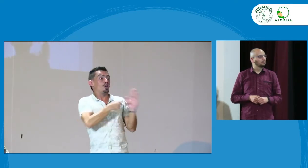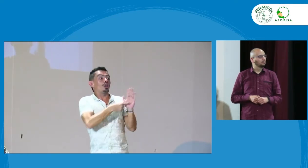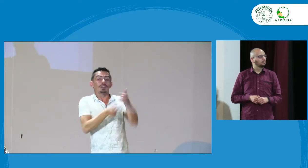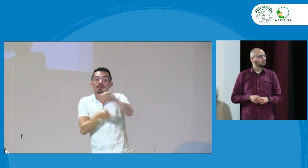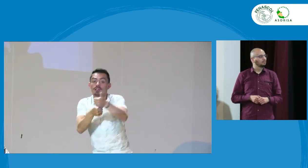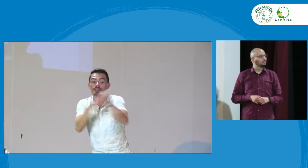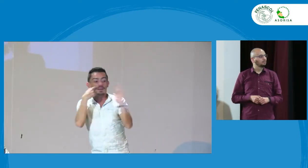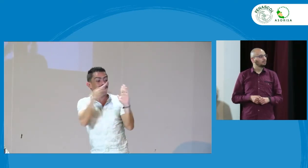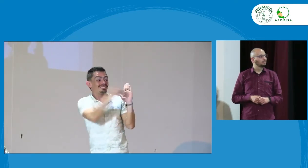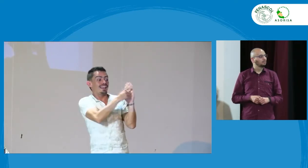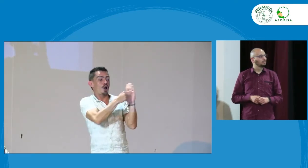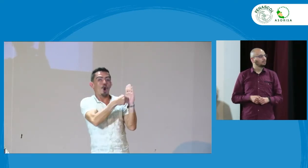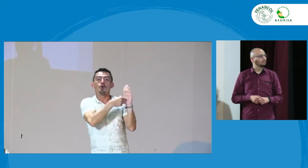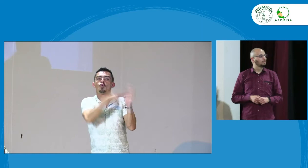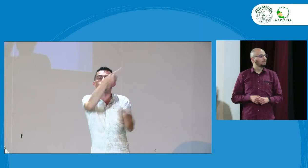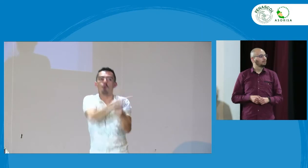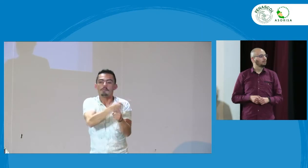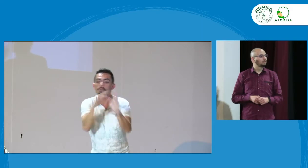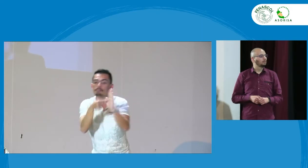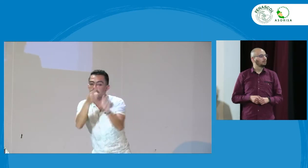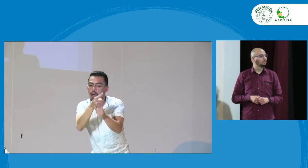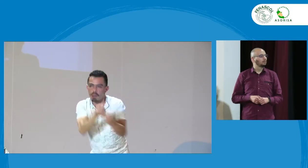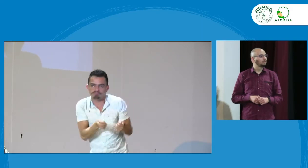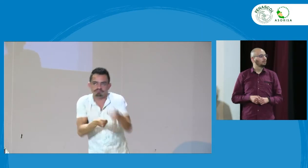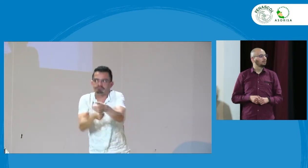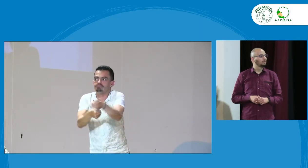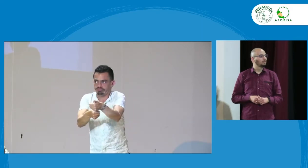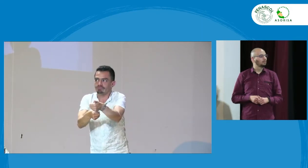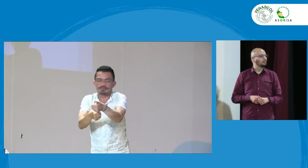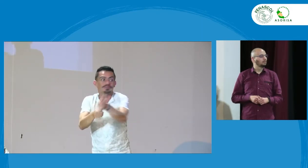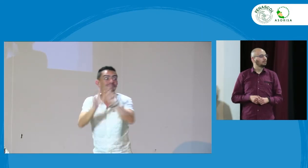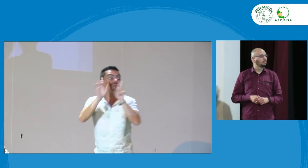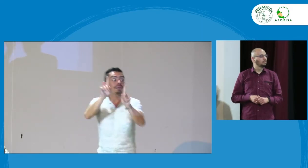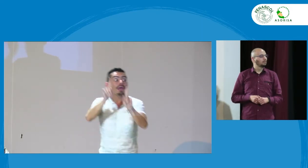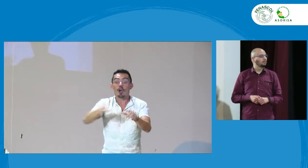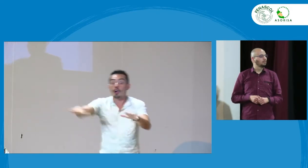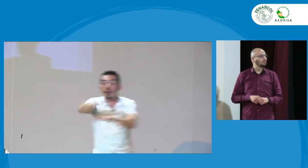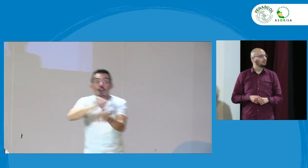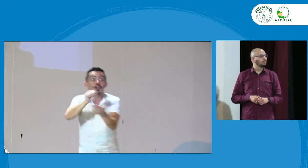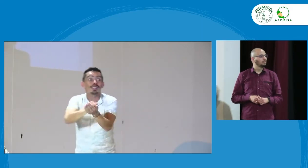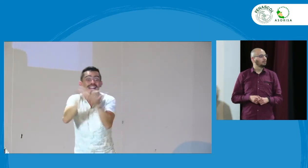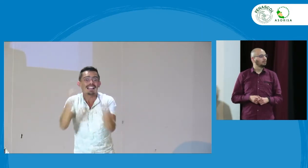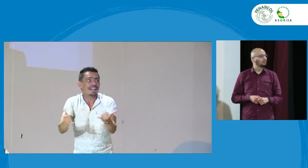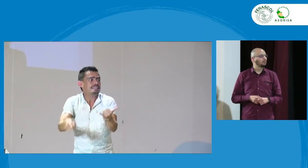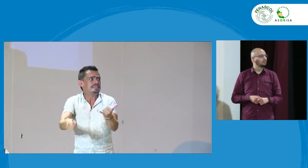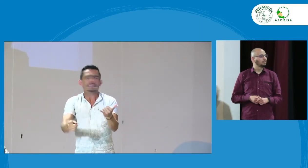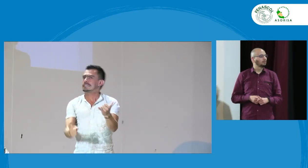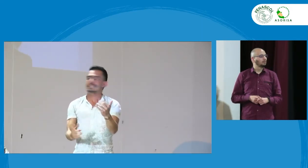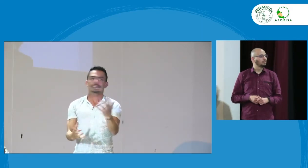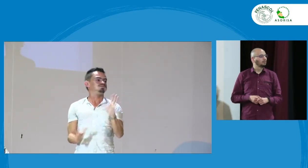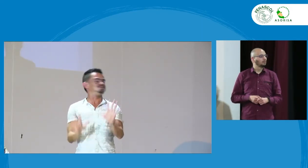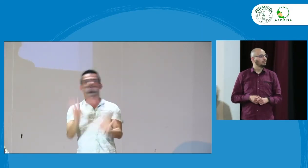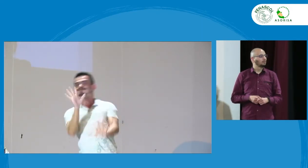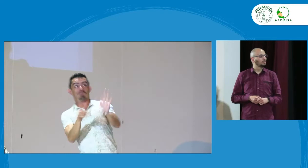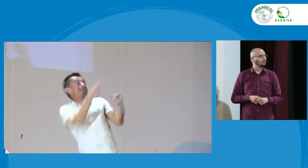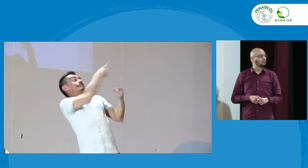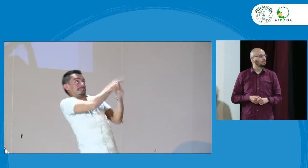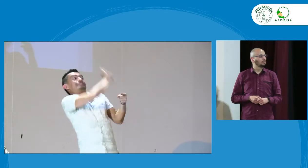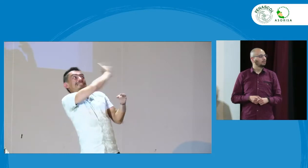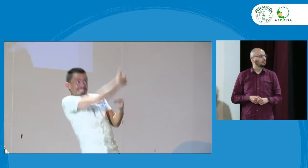en efecto el INSOR presta asesoría sobre el cumplimiento o no del decreto y por supuesto